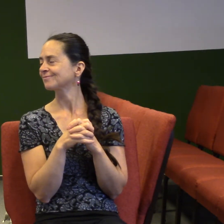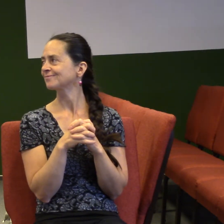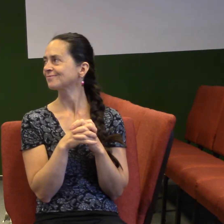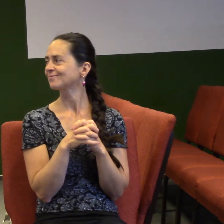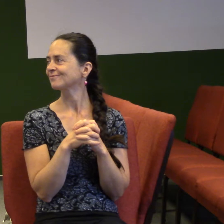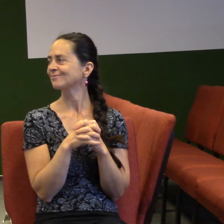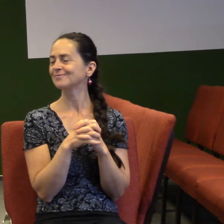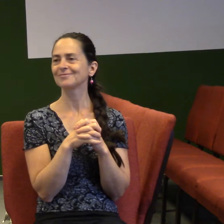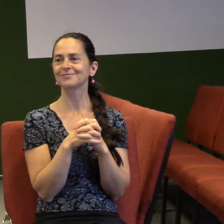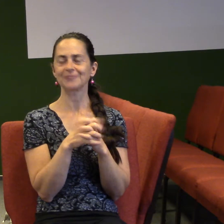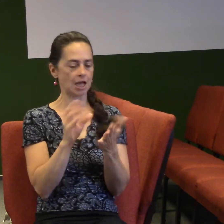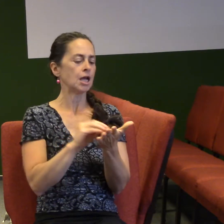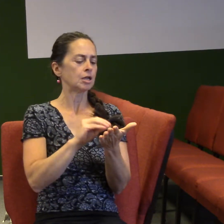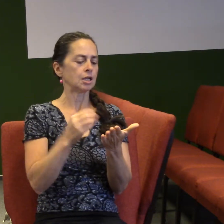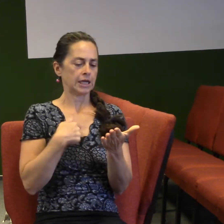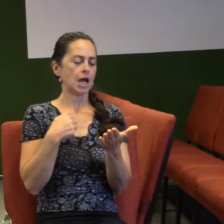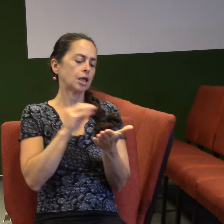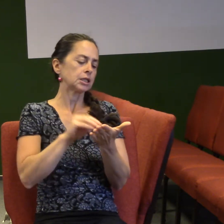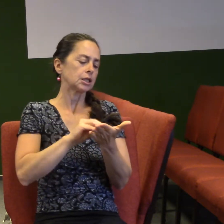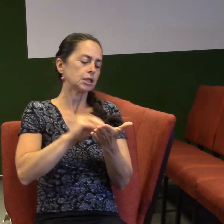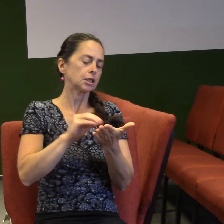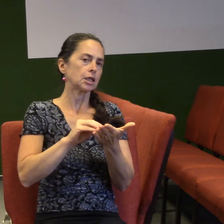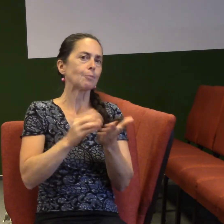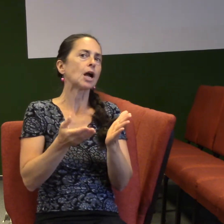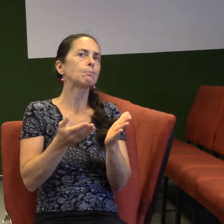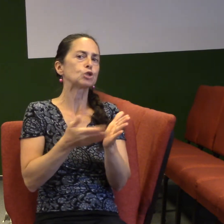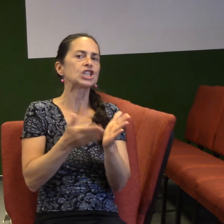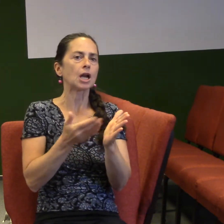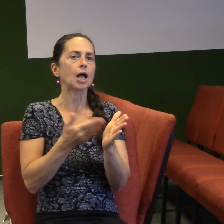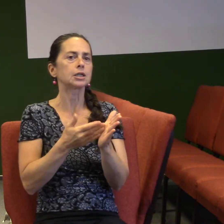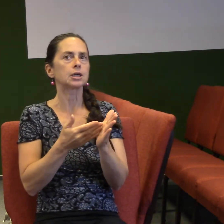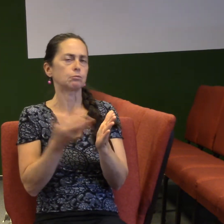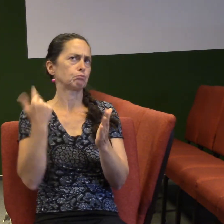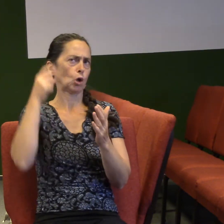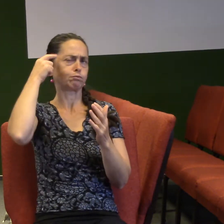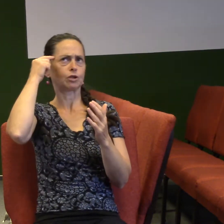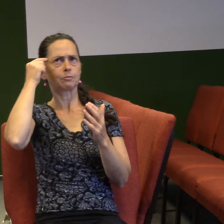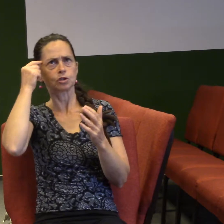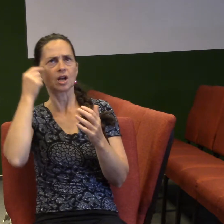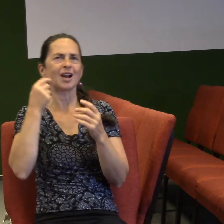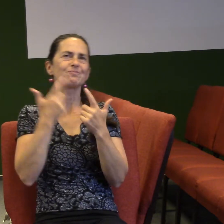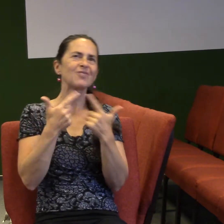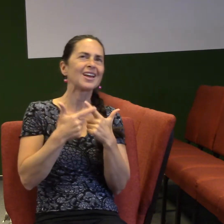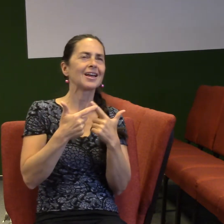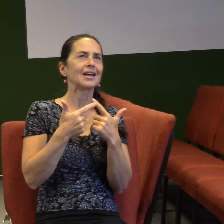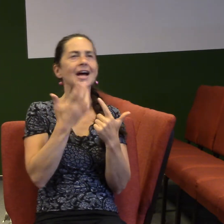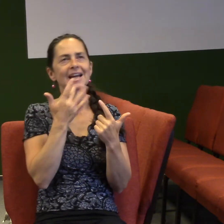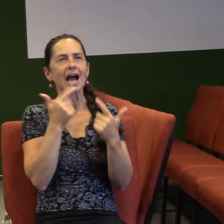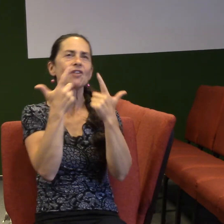jenom napsat pár takových příkladů, když jsem o tom přemýšlel, jak to možná přiblížit. Pro ty, kdo mě neznáte, víte, že